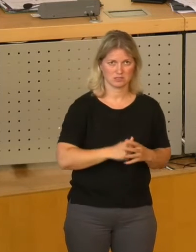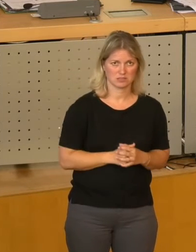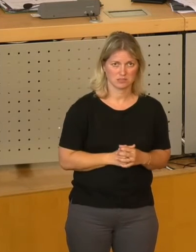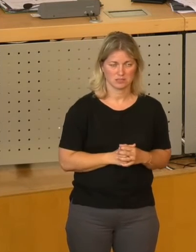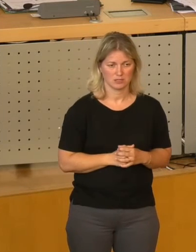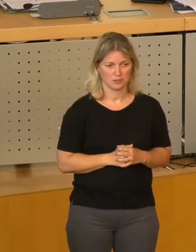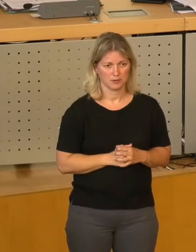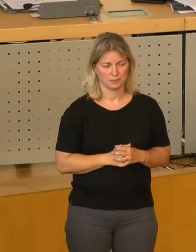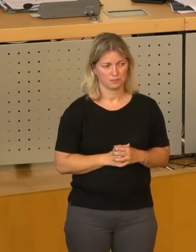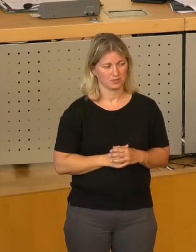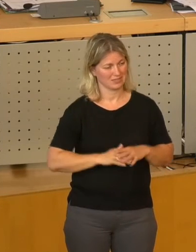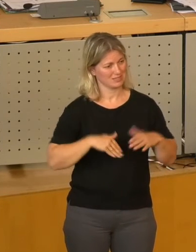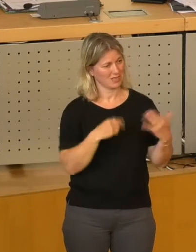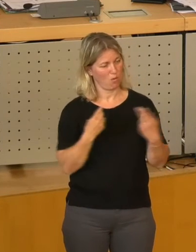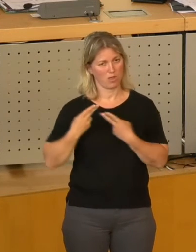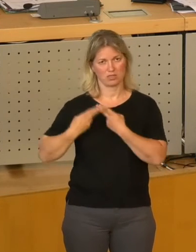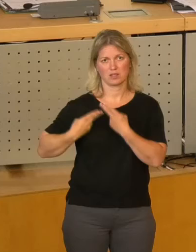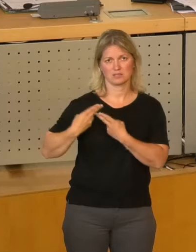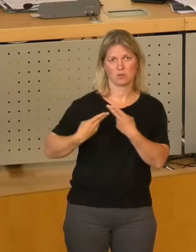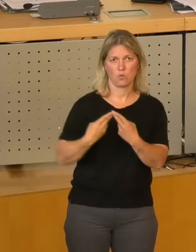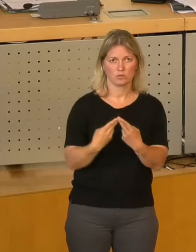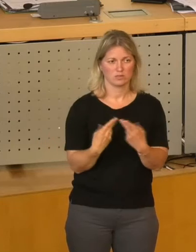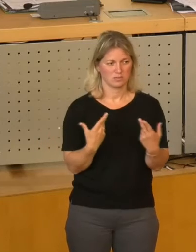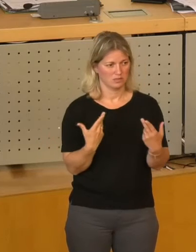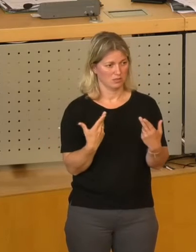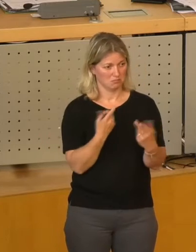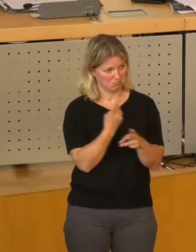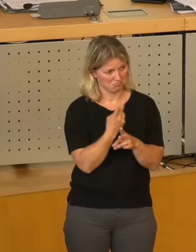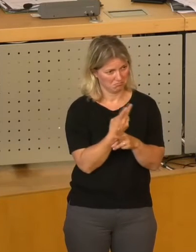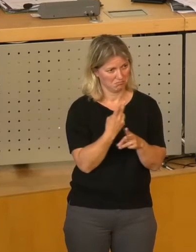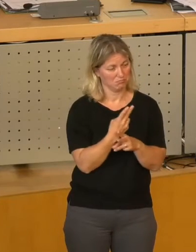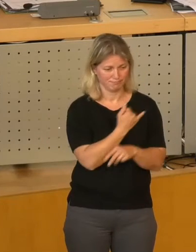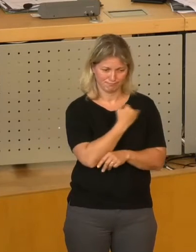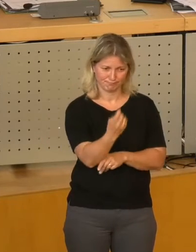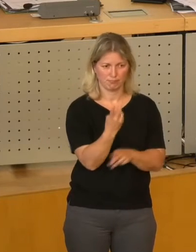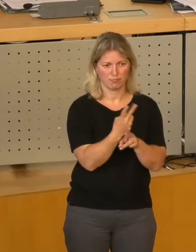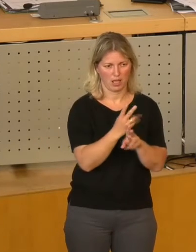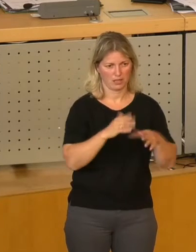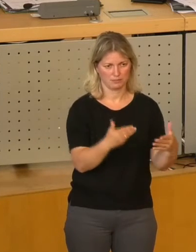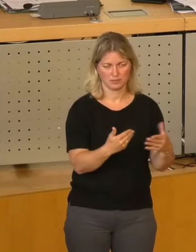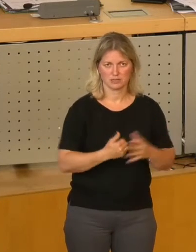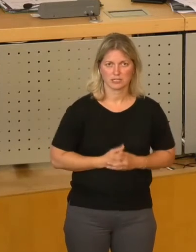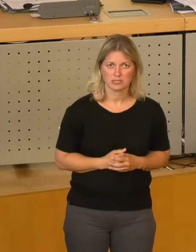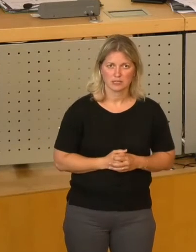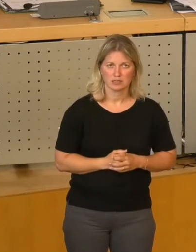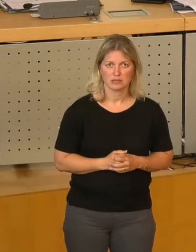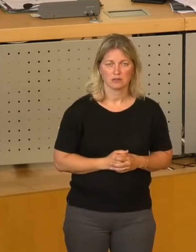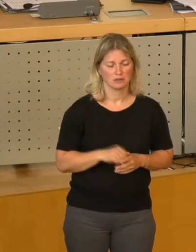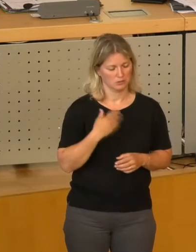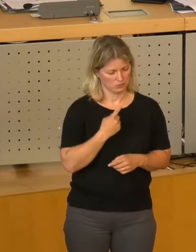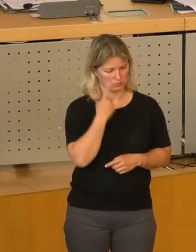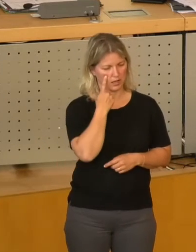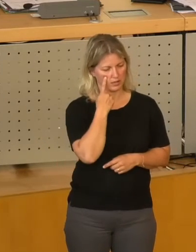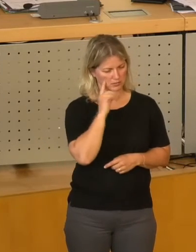Tradition stehen Sie und in dieser Tradition bewegen Sie sich ja auch, wenn ich daran sehe,